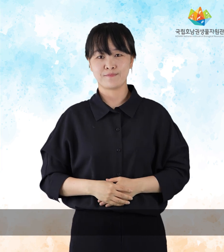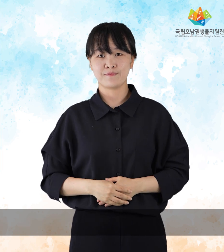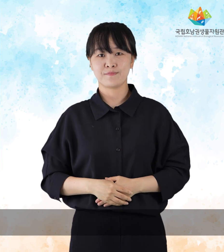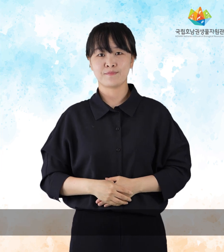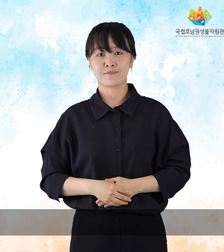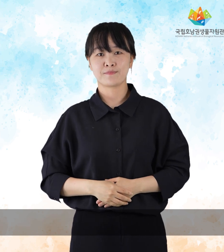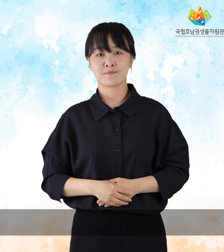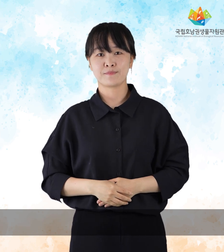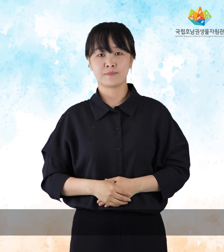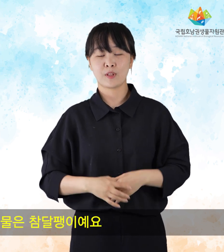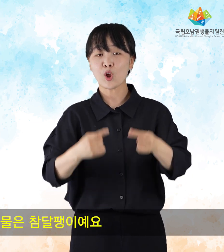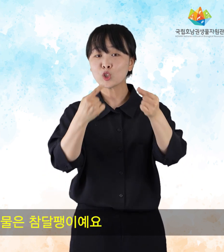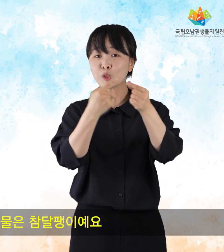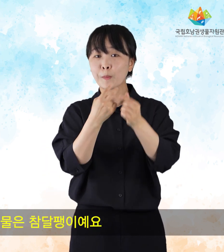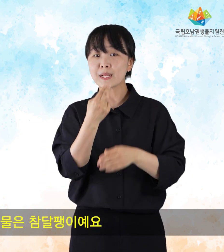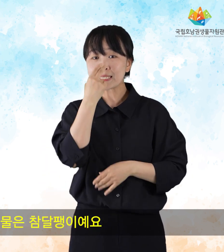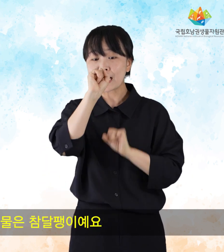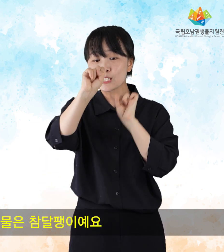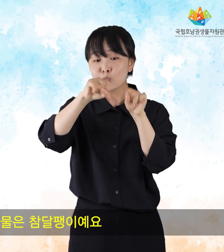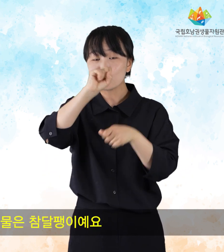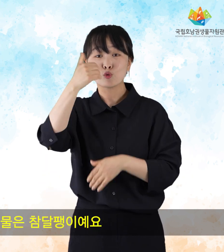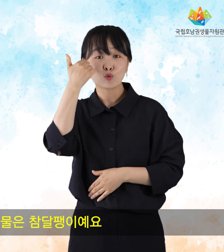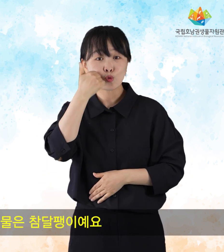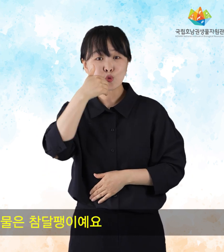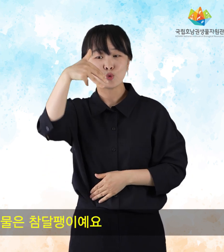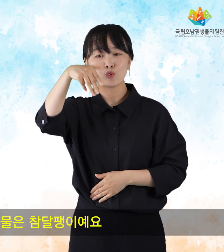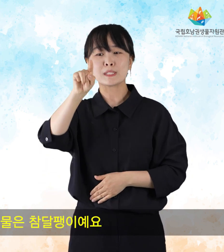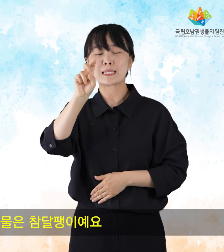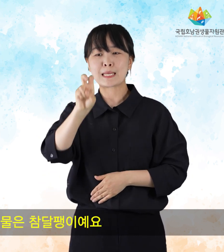첫 번째 생물은 참달팽이예요.